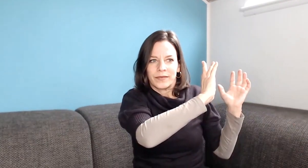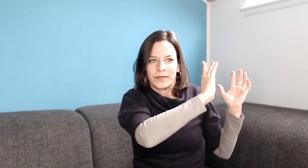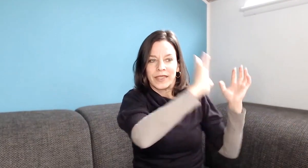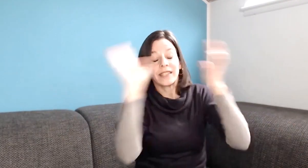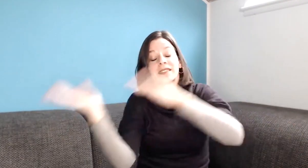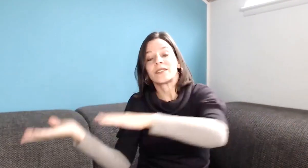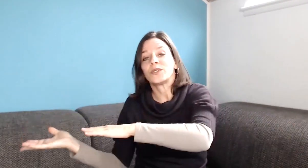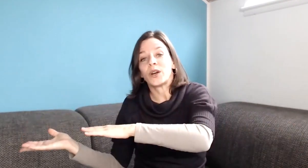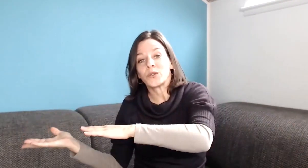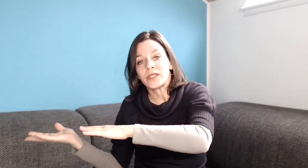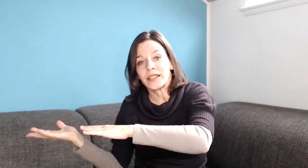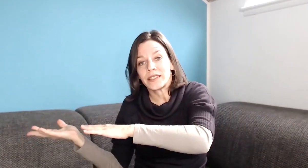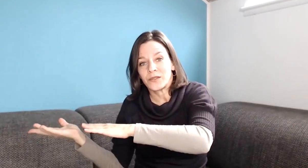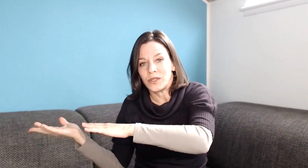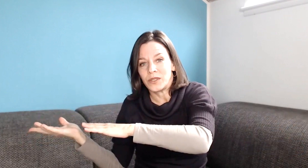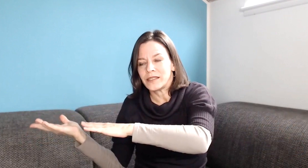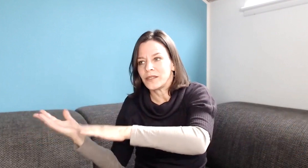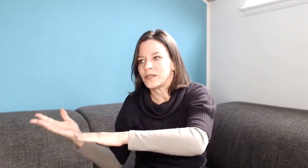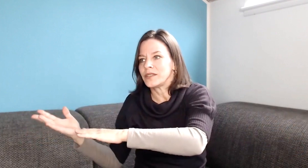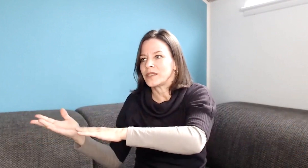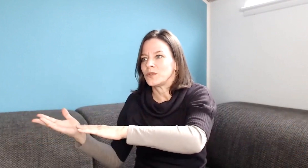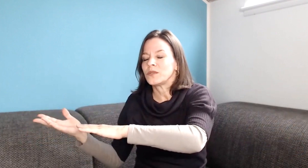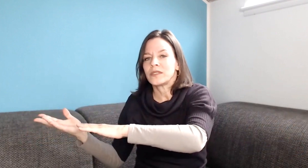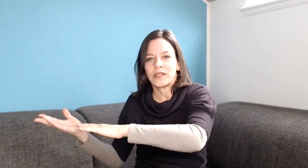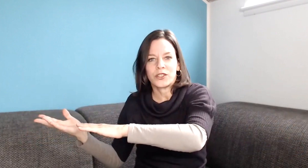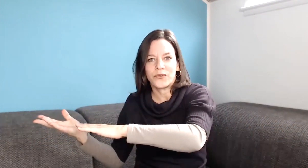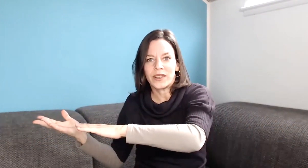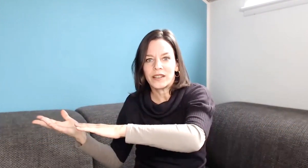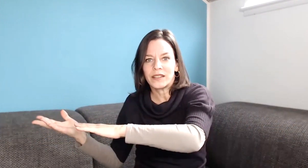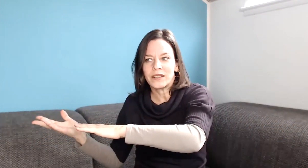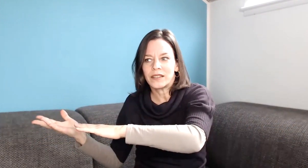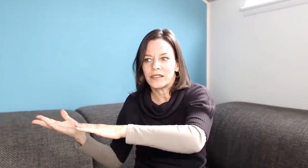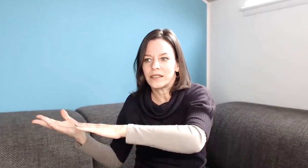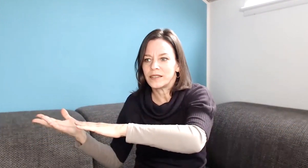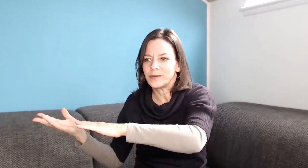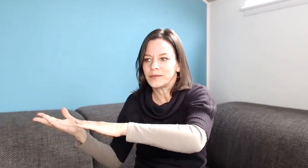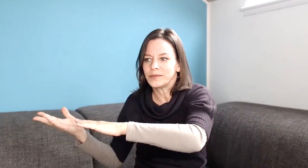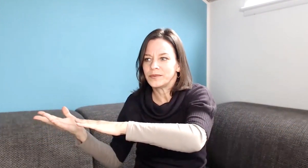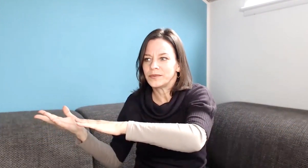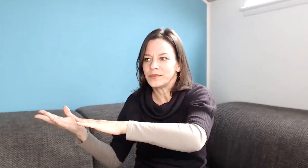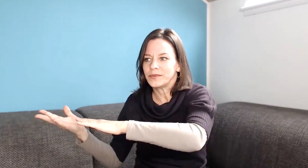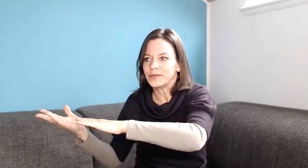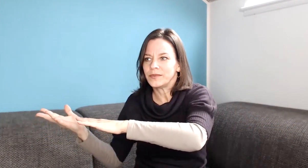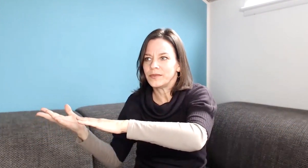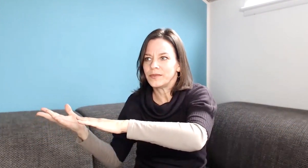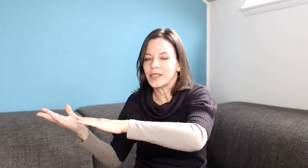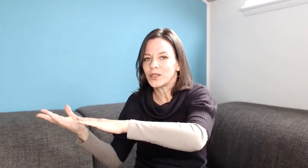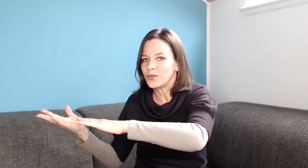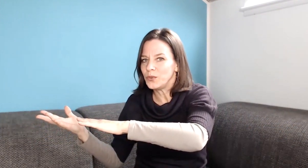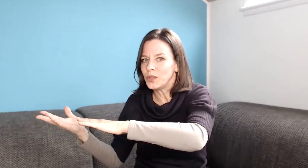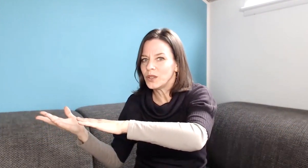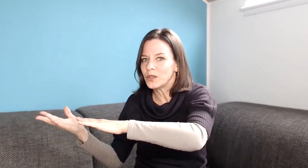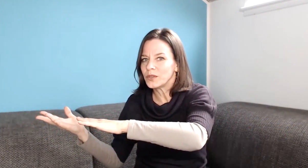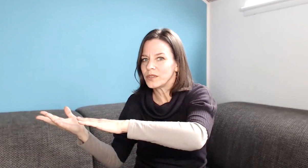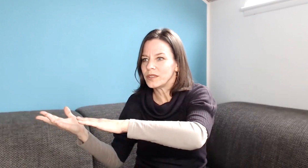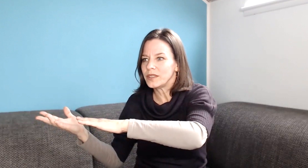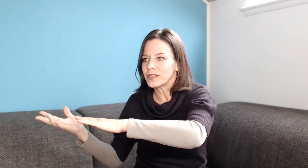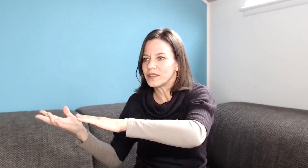Die 6 ist auch von außen leichter zu lesen. Also eine 6 tut sich sehr schwer, ihre Gefühle und ihre